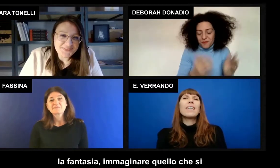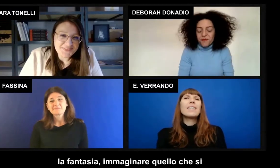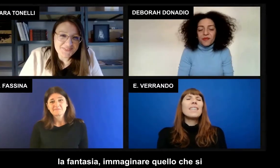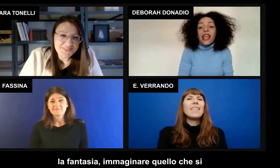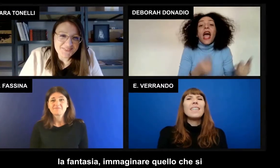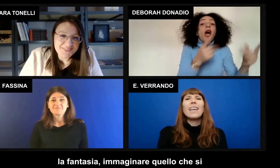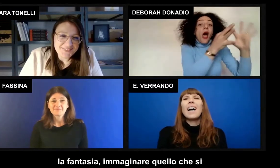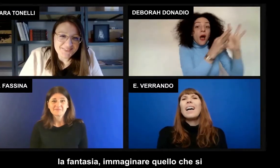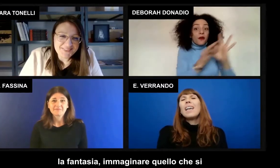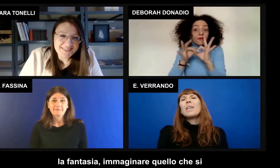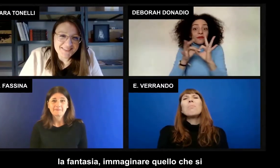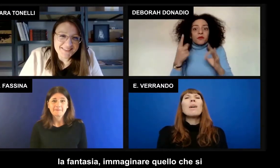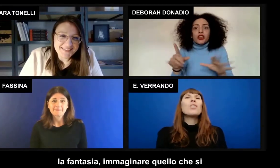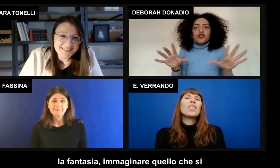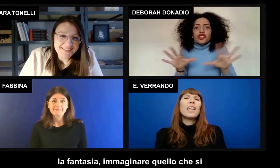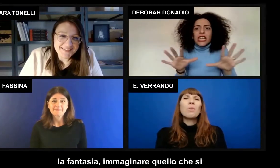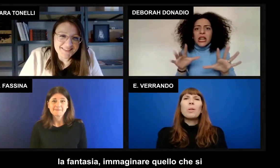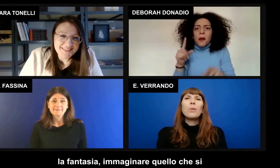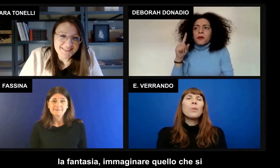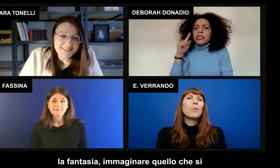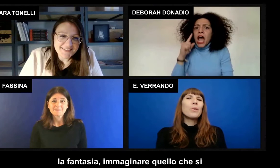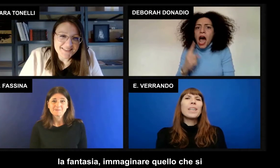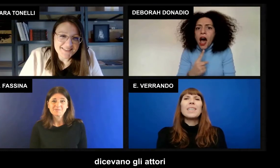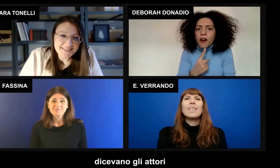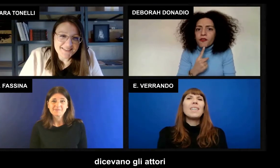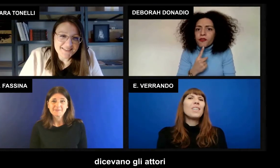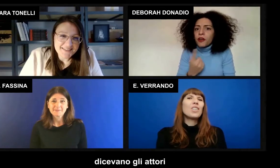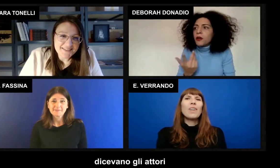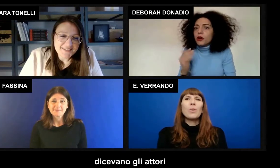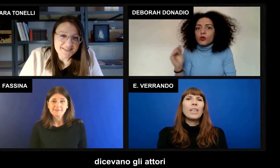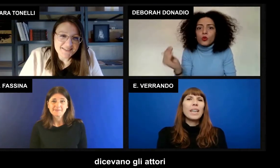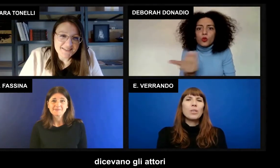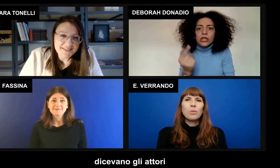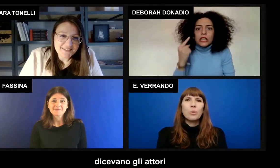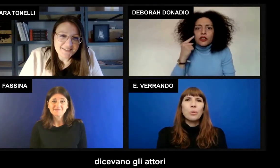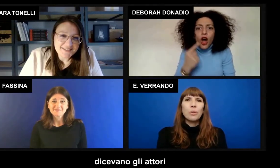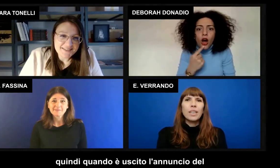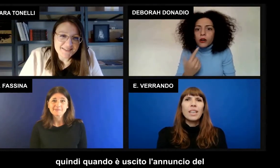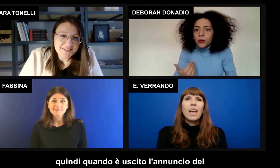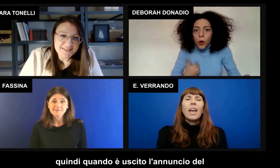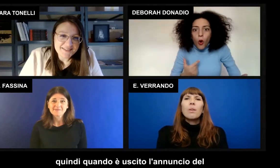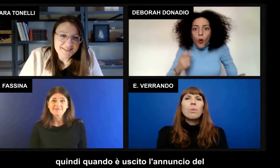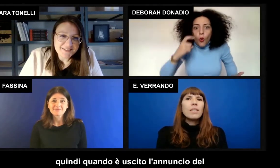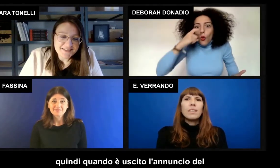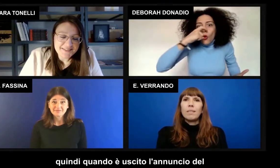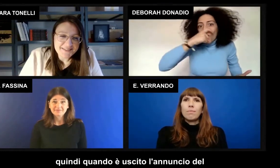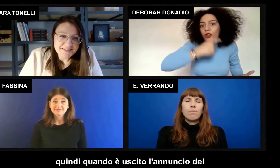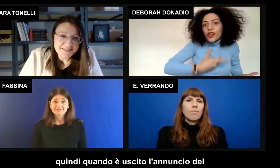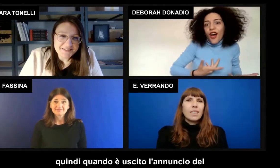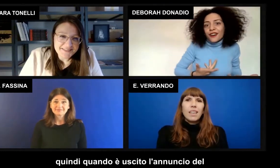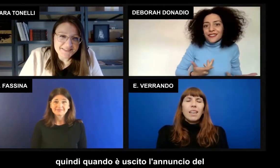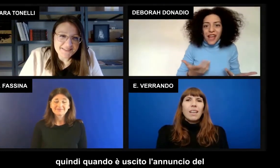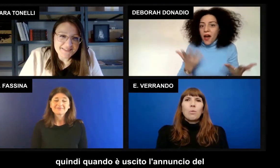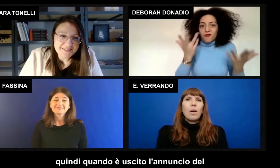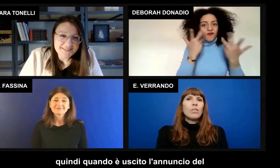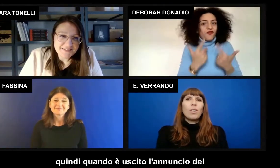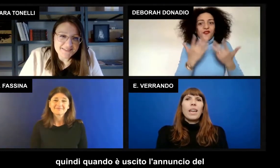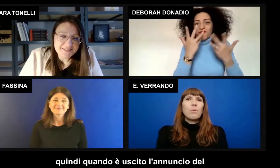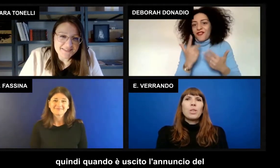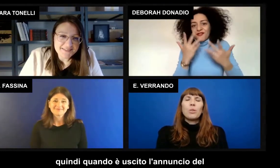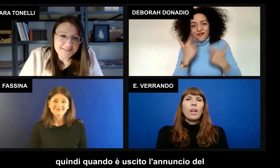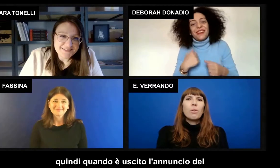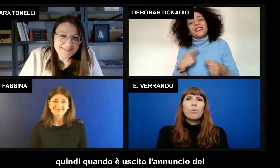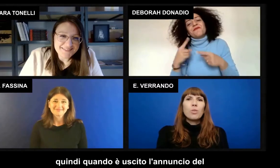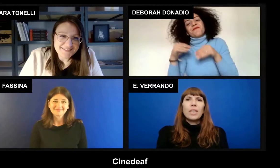fantasia, immaginare quello che si dicevano gli attori. Quindi quando